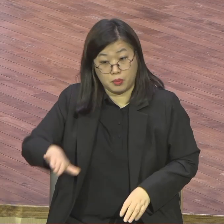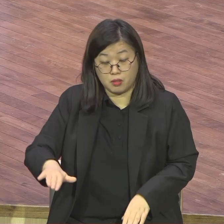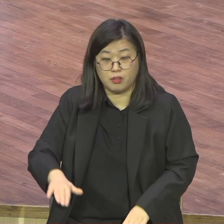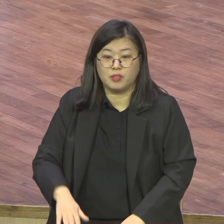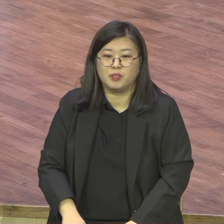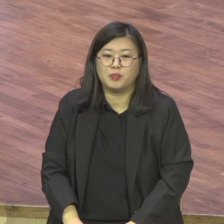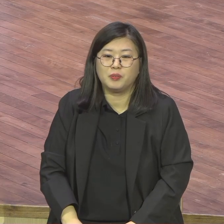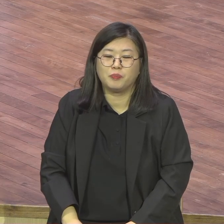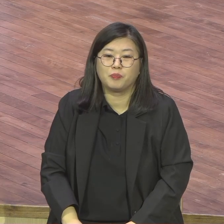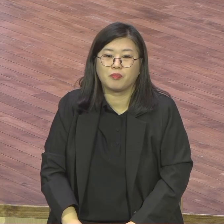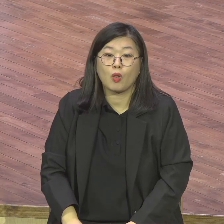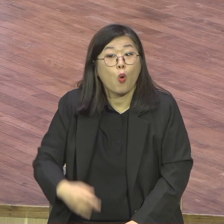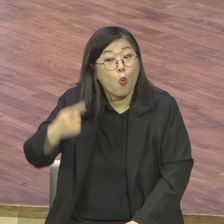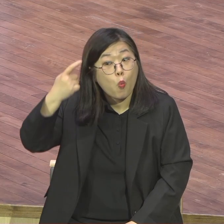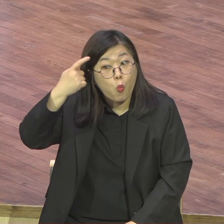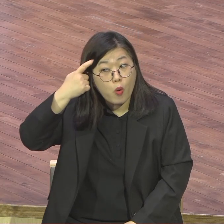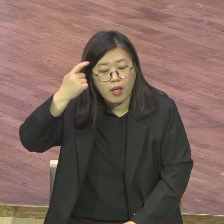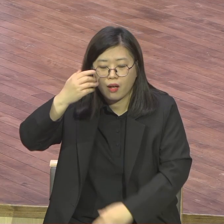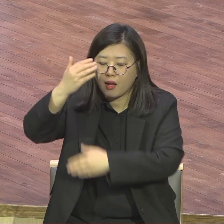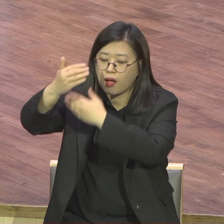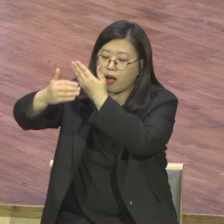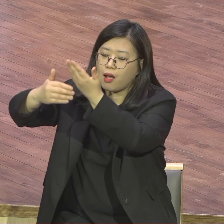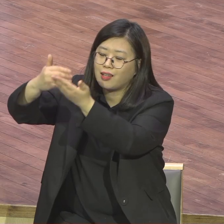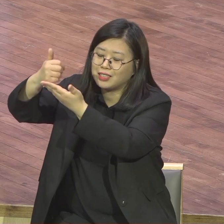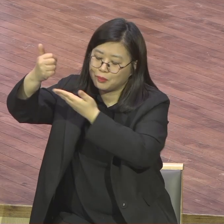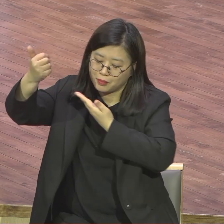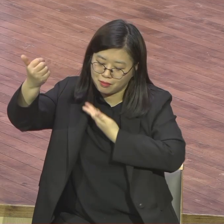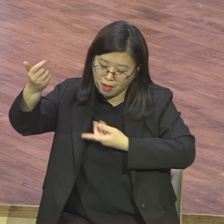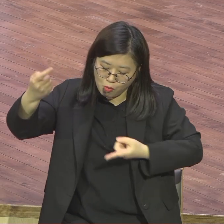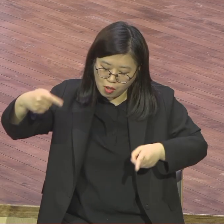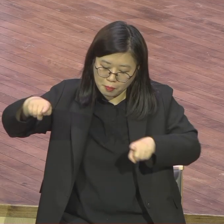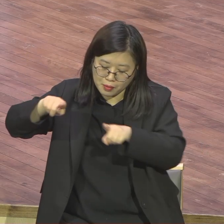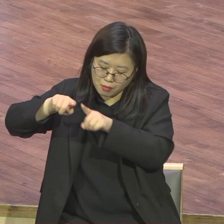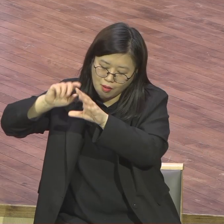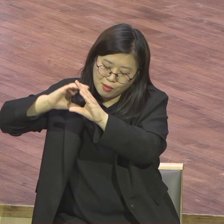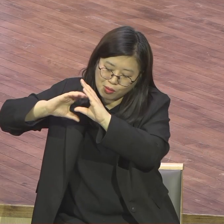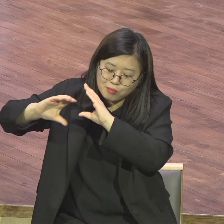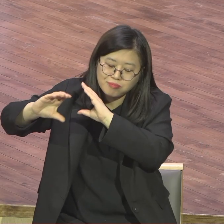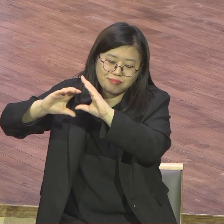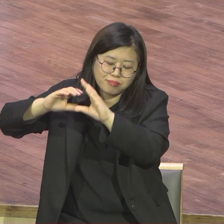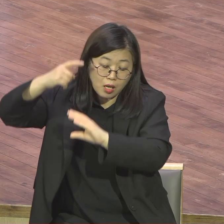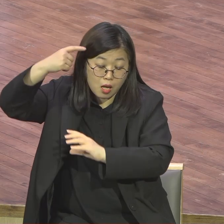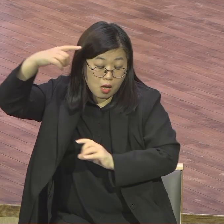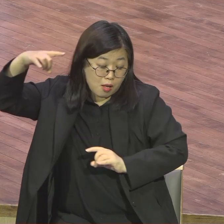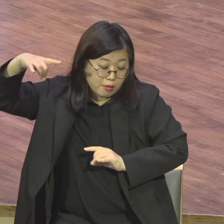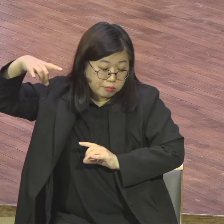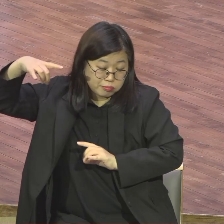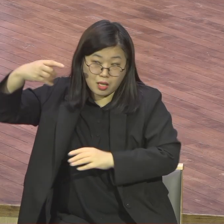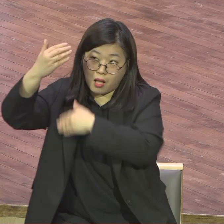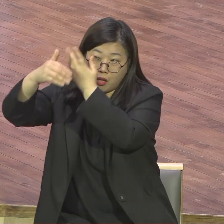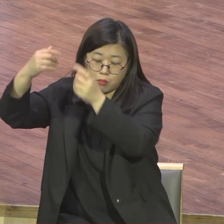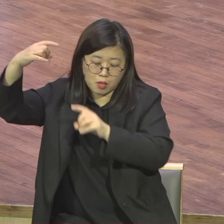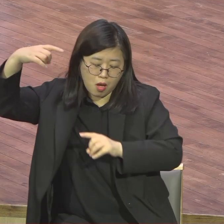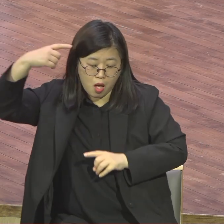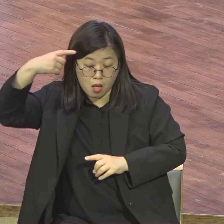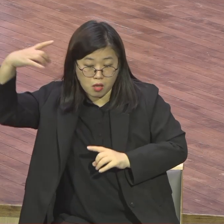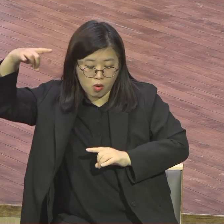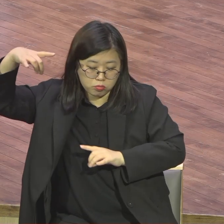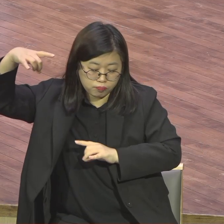성령으로 사문을 하고 나서 내가 기도를 시작하면서 하나님 앞에 올인하고 난 이후에는 그 이후로